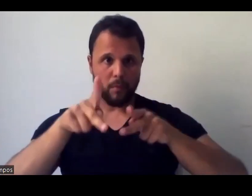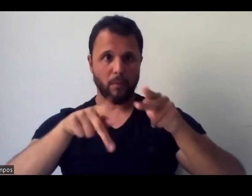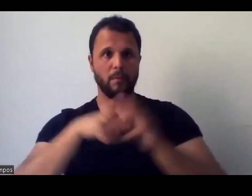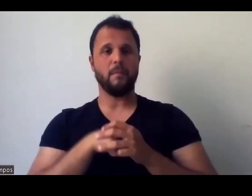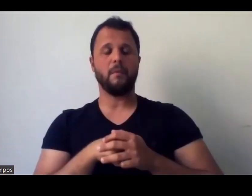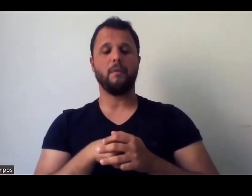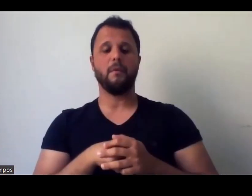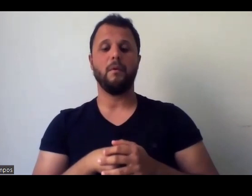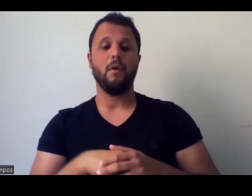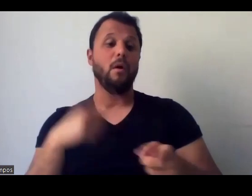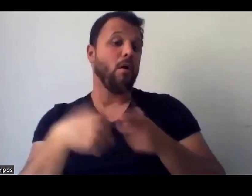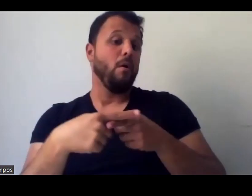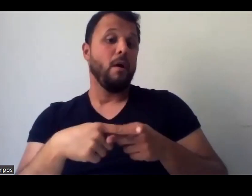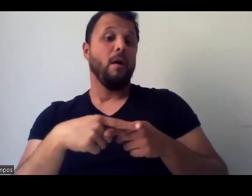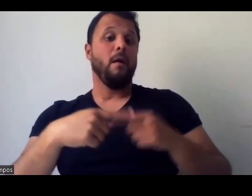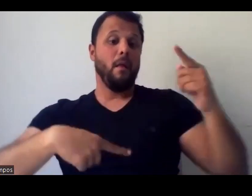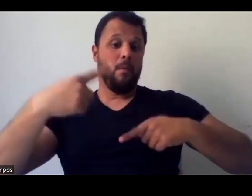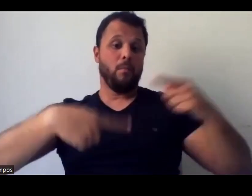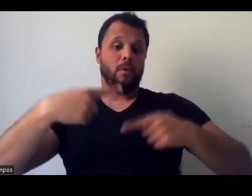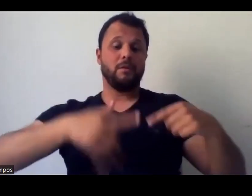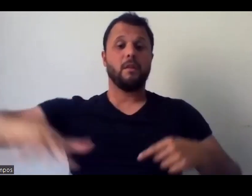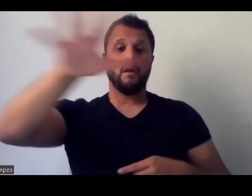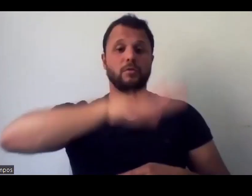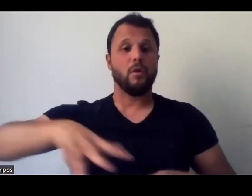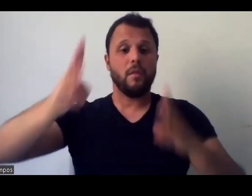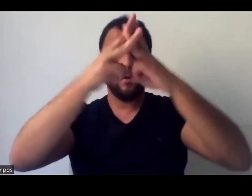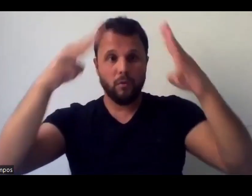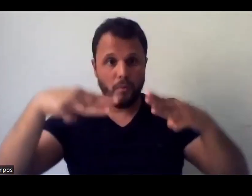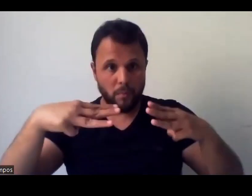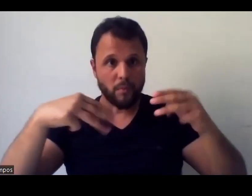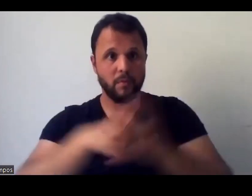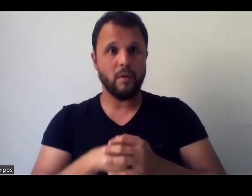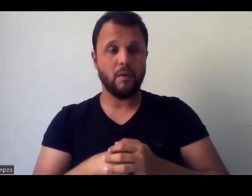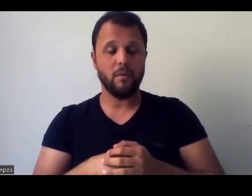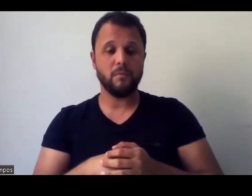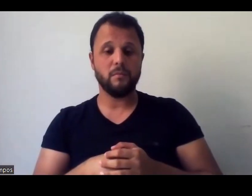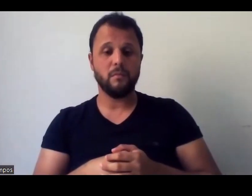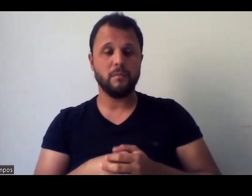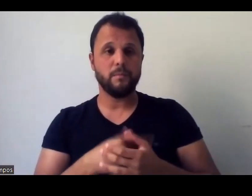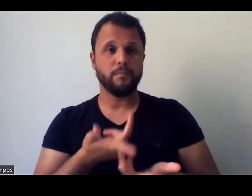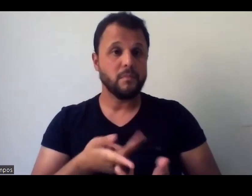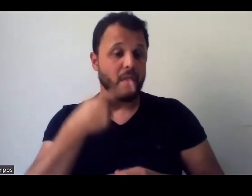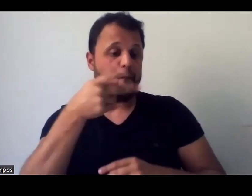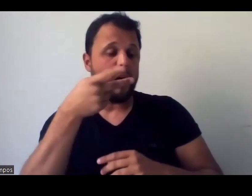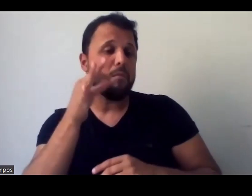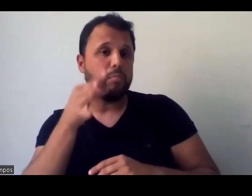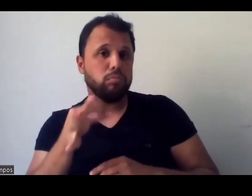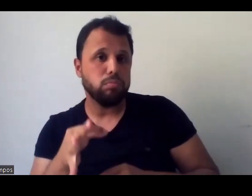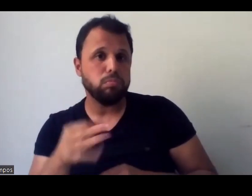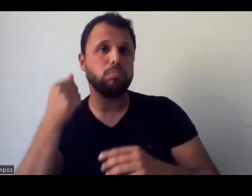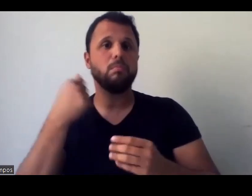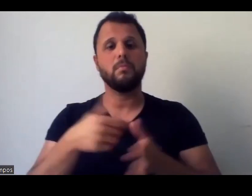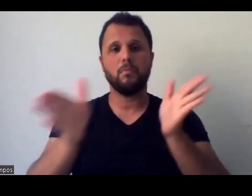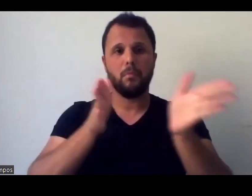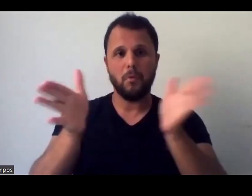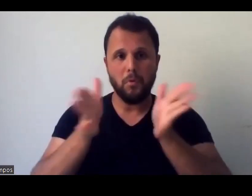política nacional de museus, enfim, se fala bastante da importância da acessibilidade,